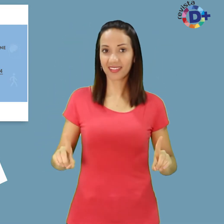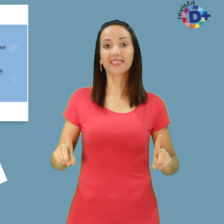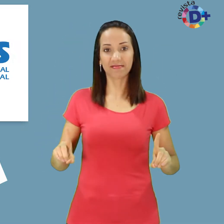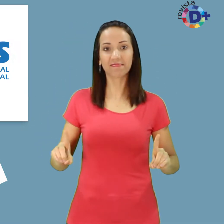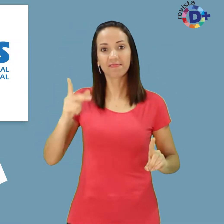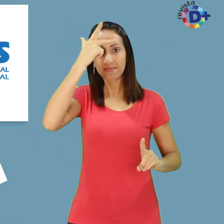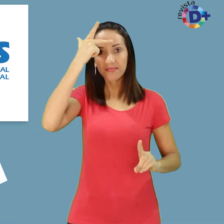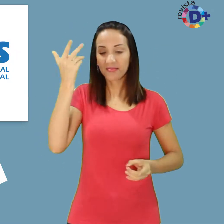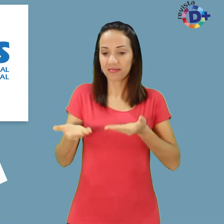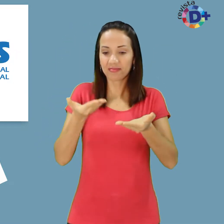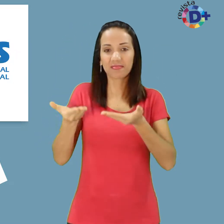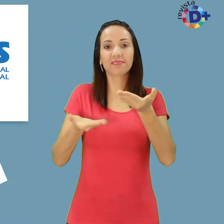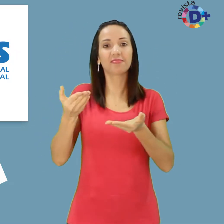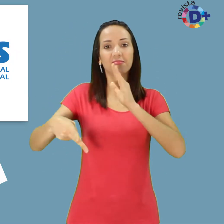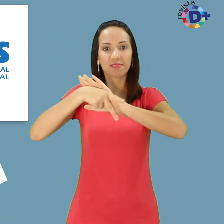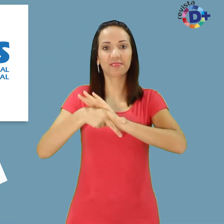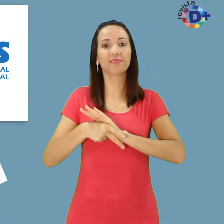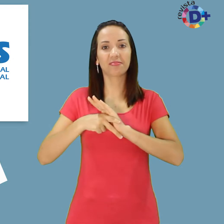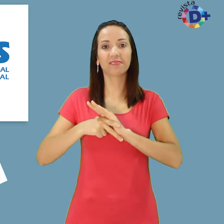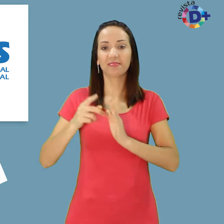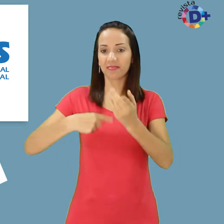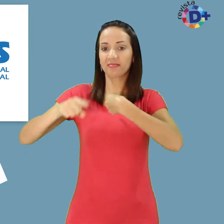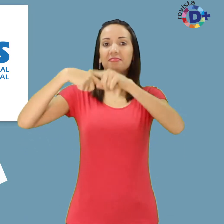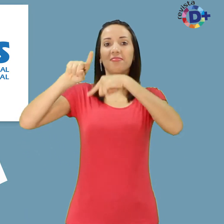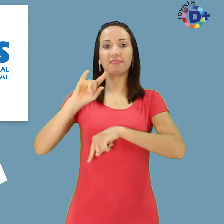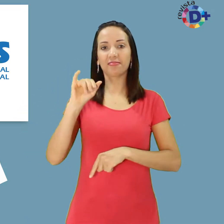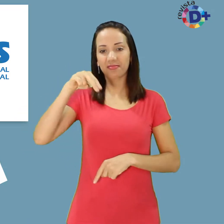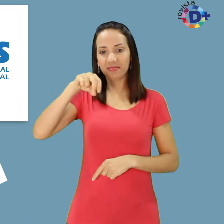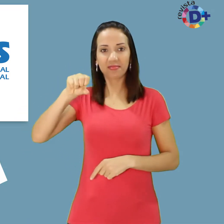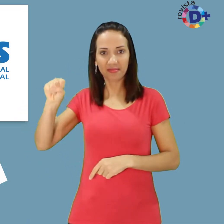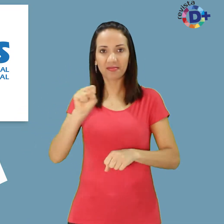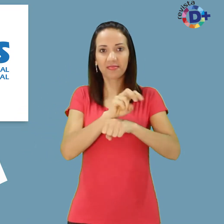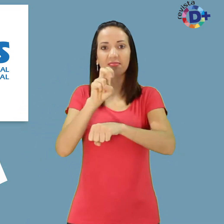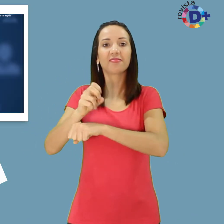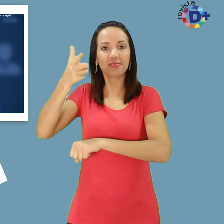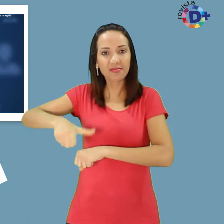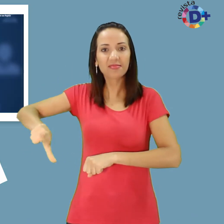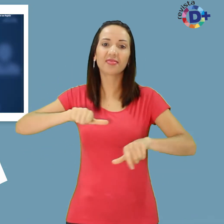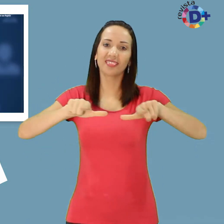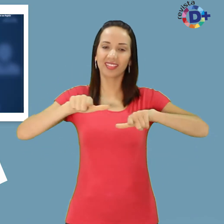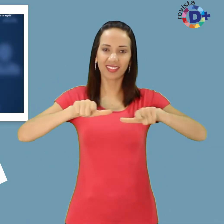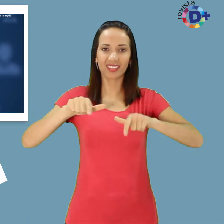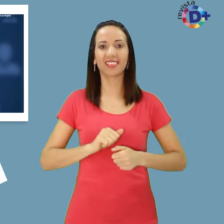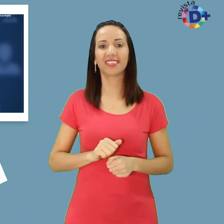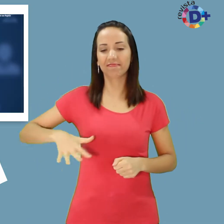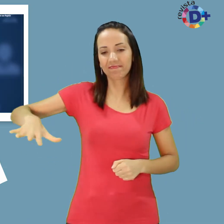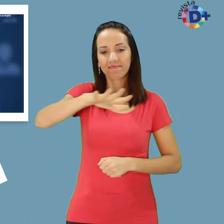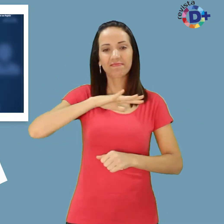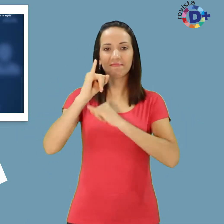reabilitados pelo INSS no mercado de trabalho. Realizado em ambiente virtual e